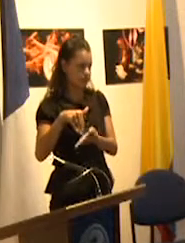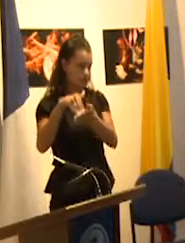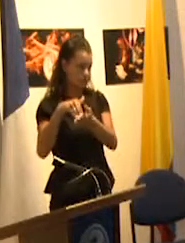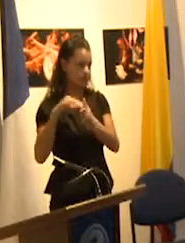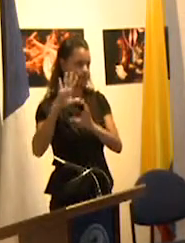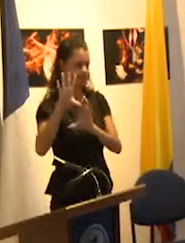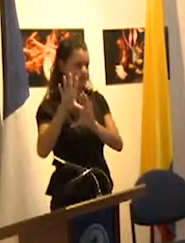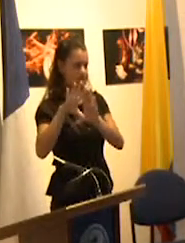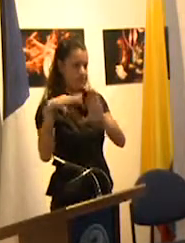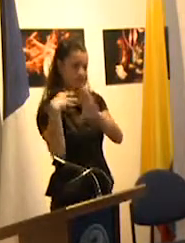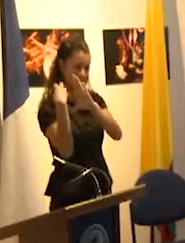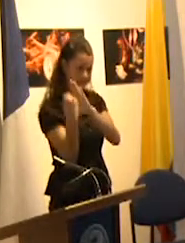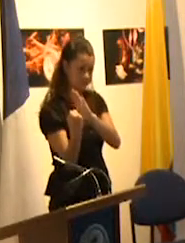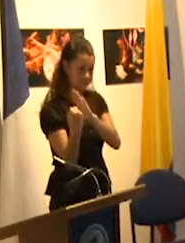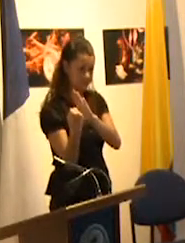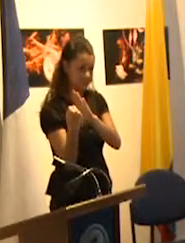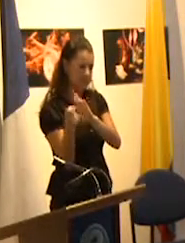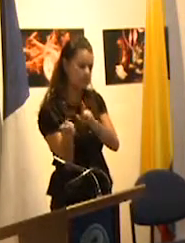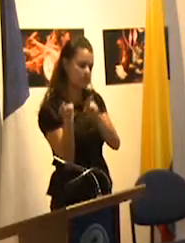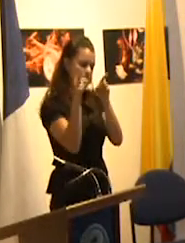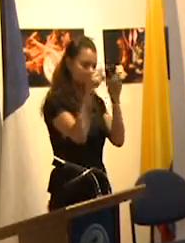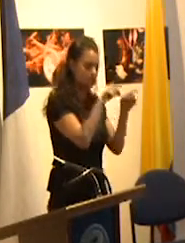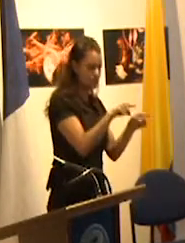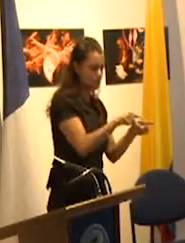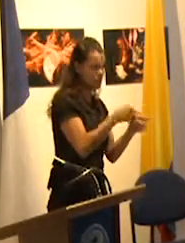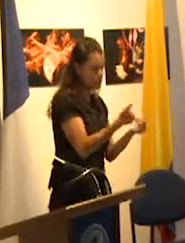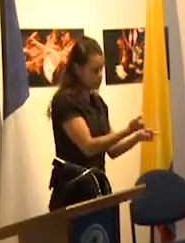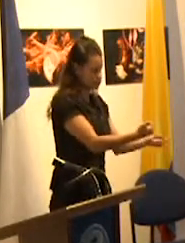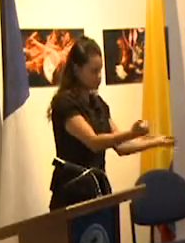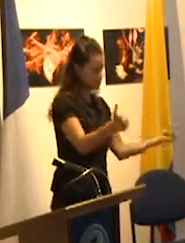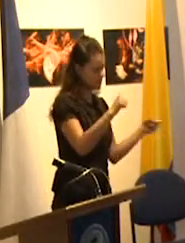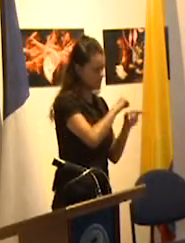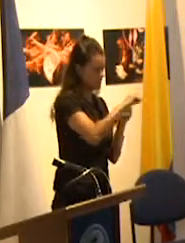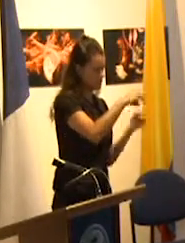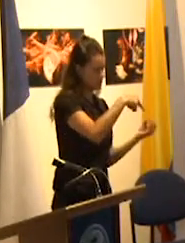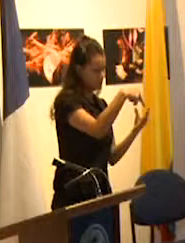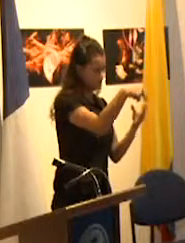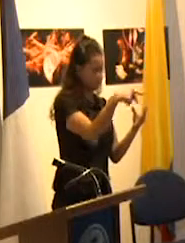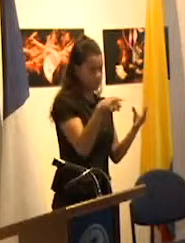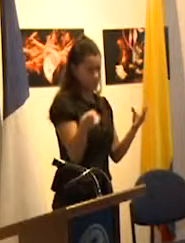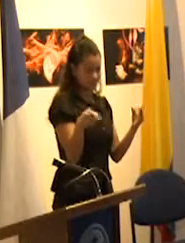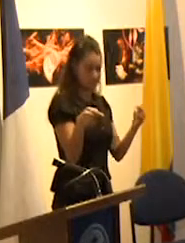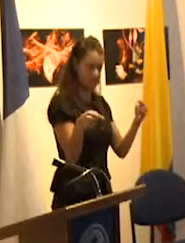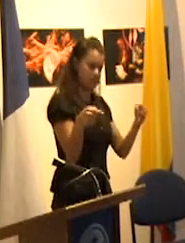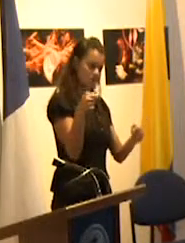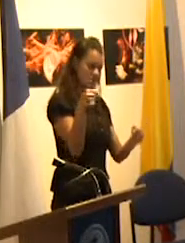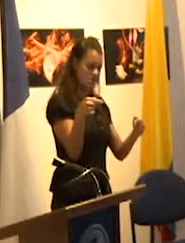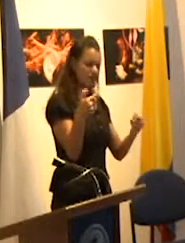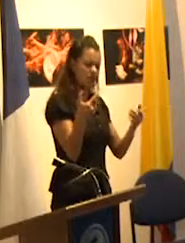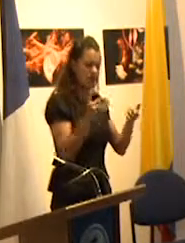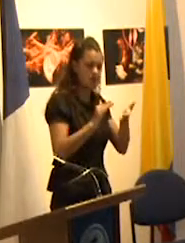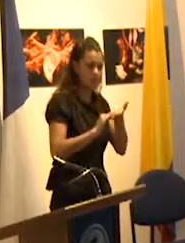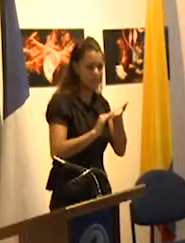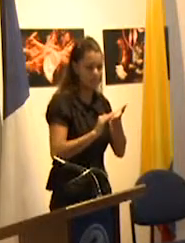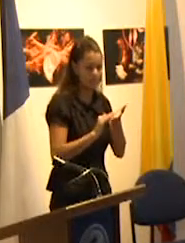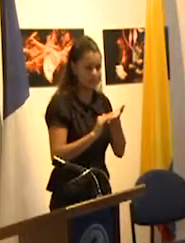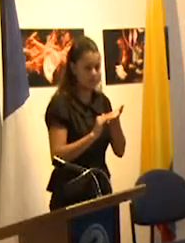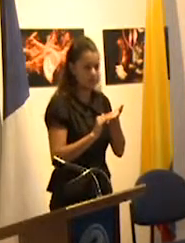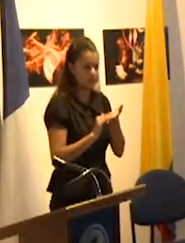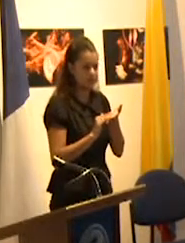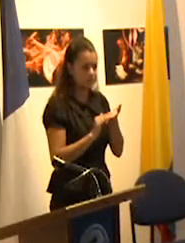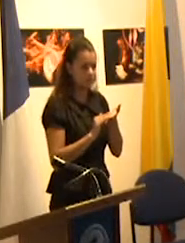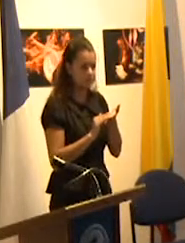neoliberalismo y las realidades de las prácticas educativas en contextos